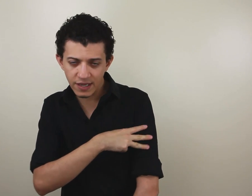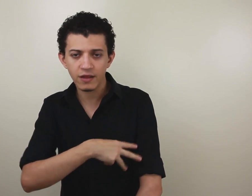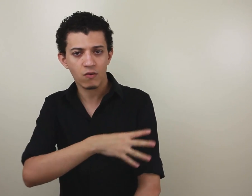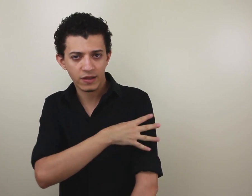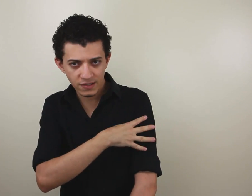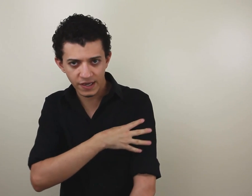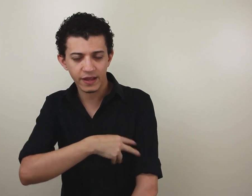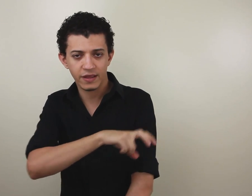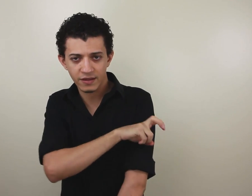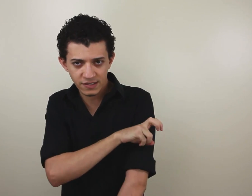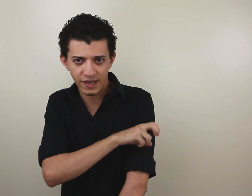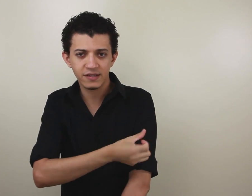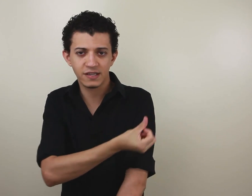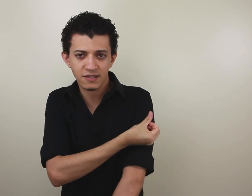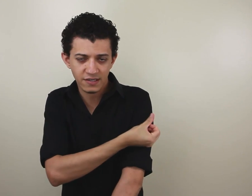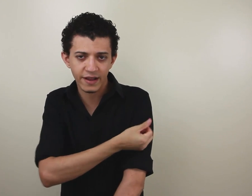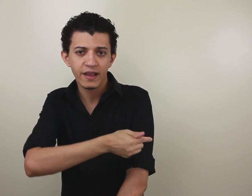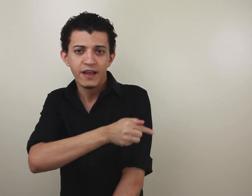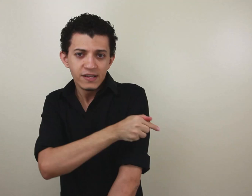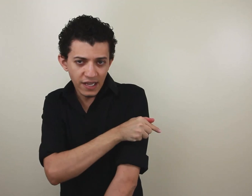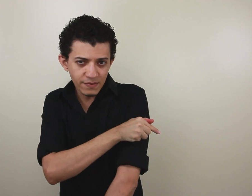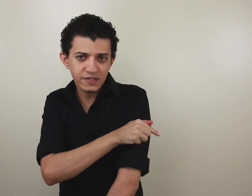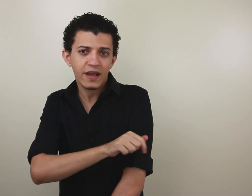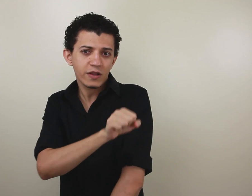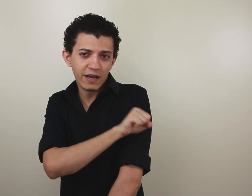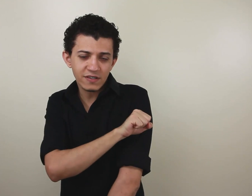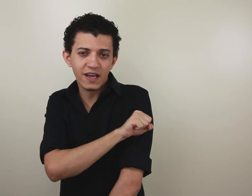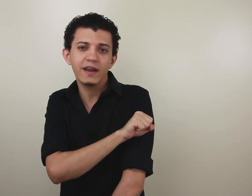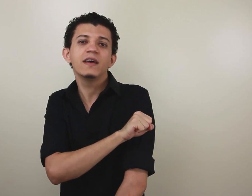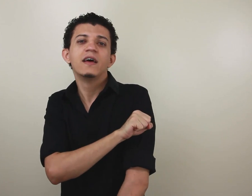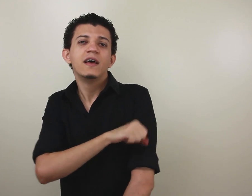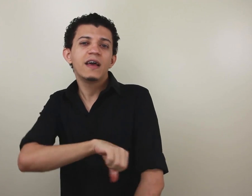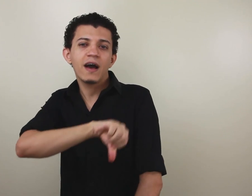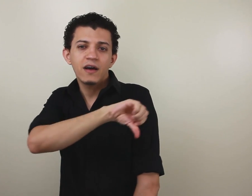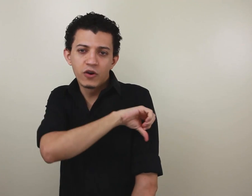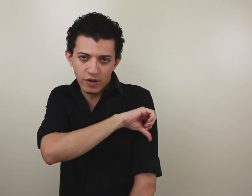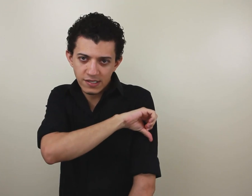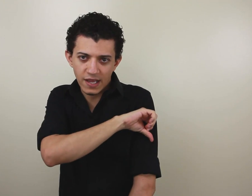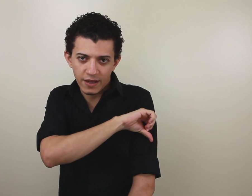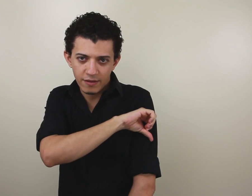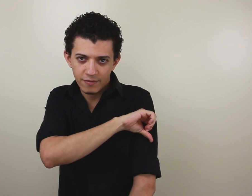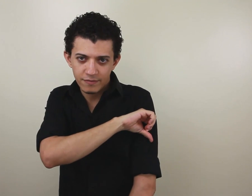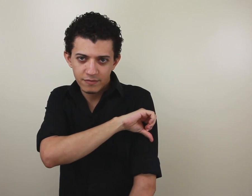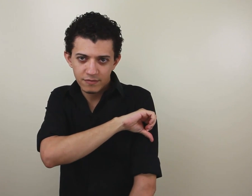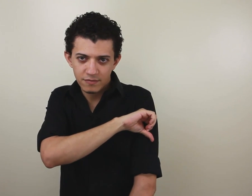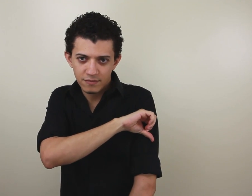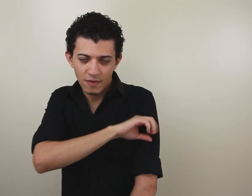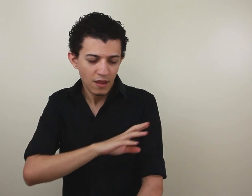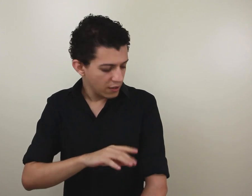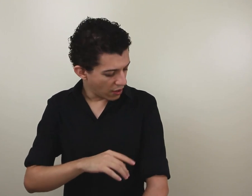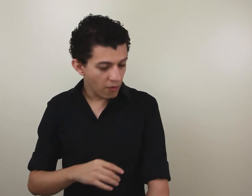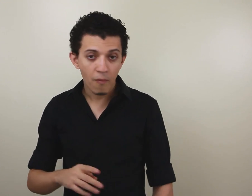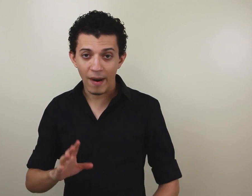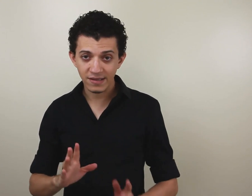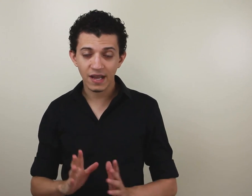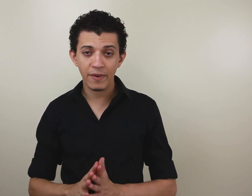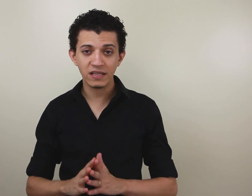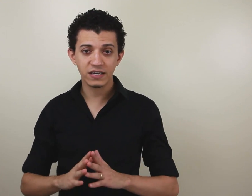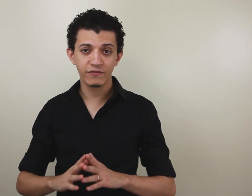série, quarta série, quinta série, sexta série, sétima série, oitava série e a nona série. Então, basicamente, aqui